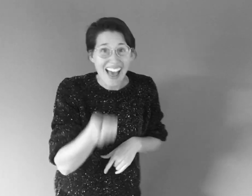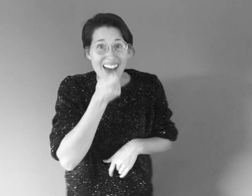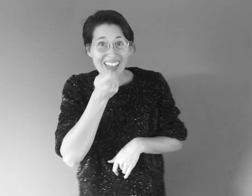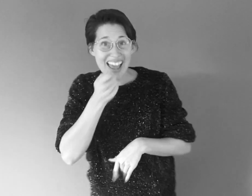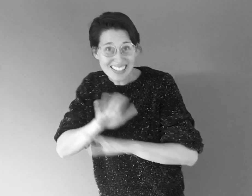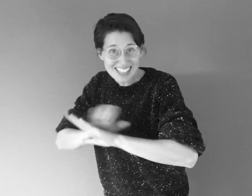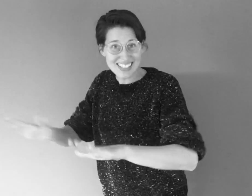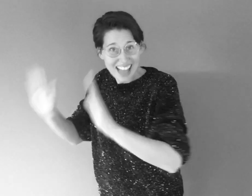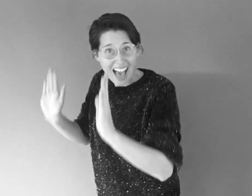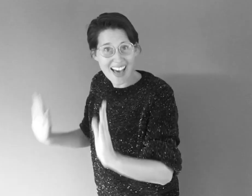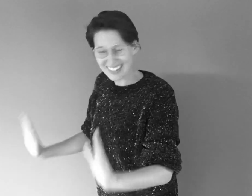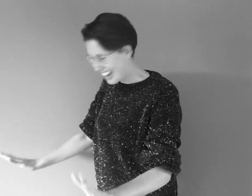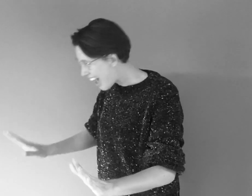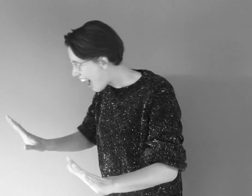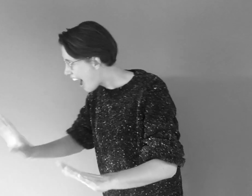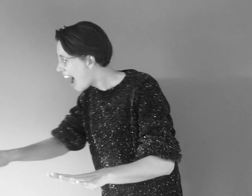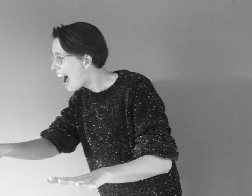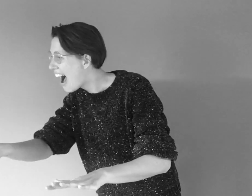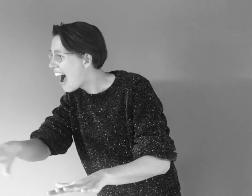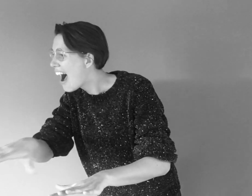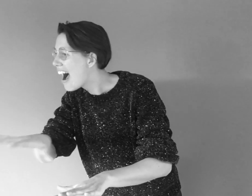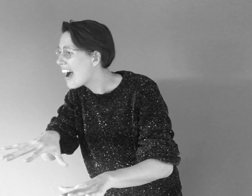Het eten staat klaar.